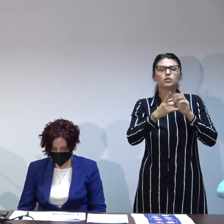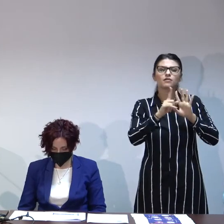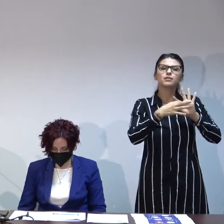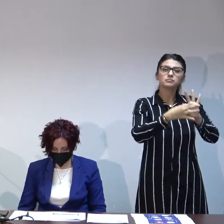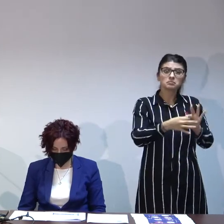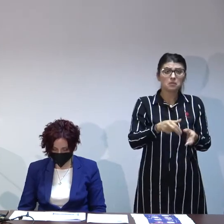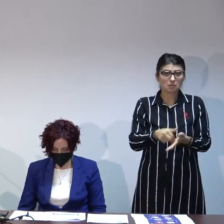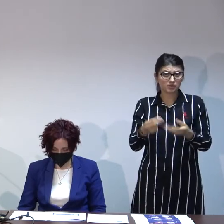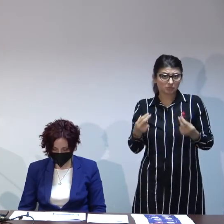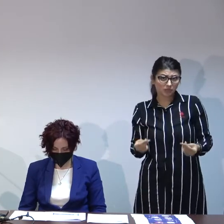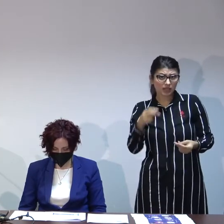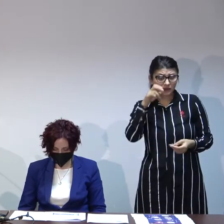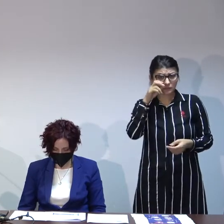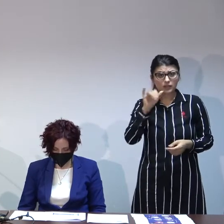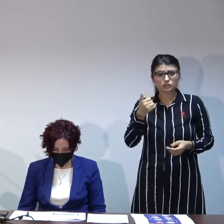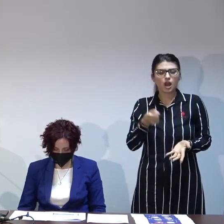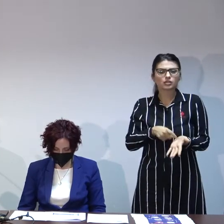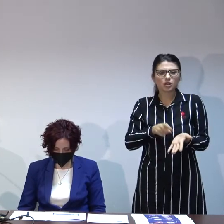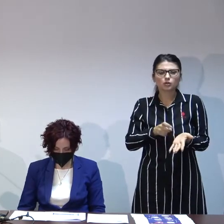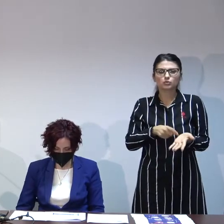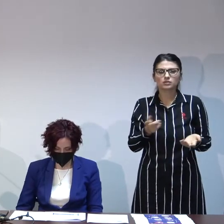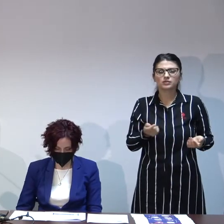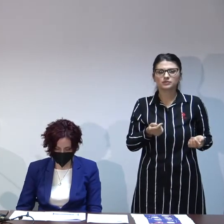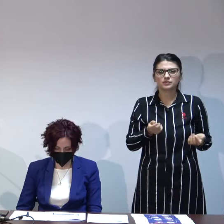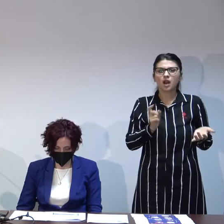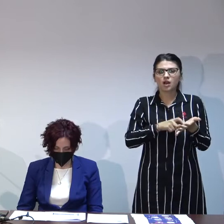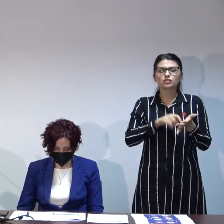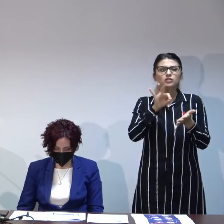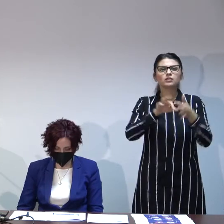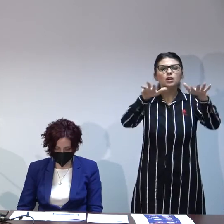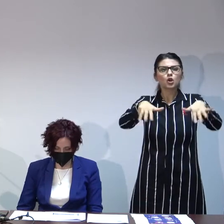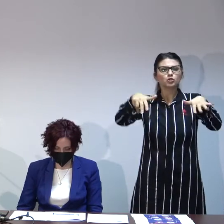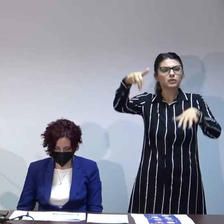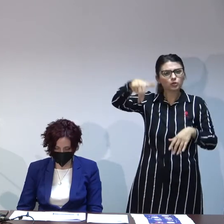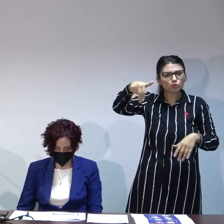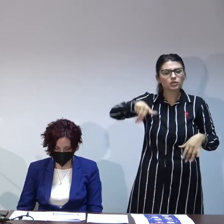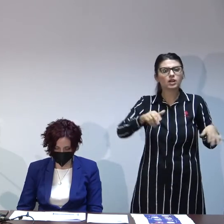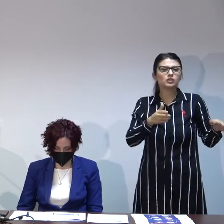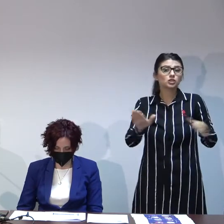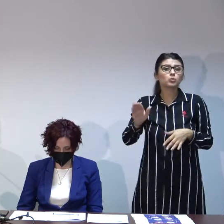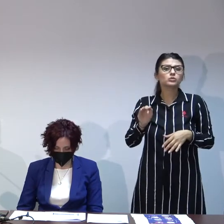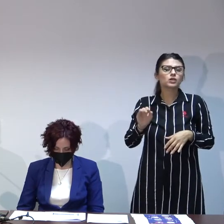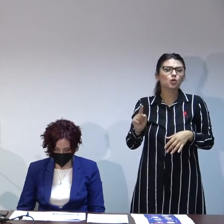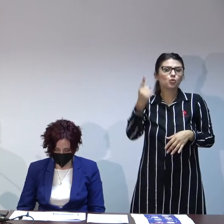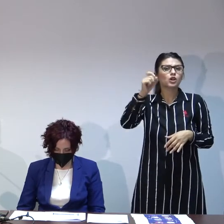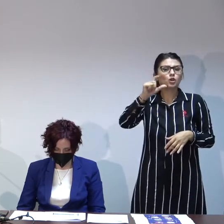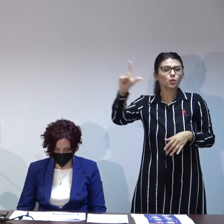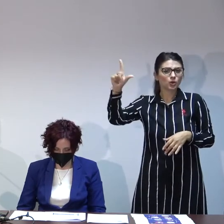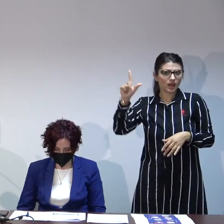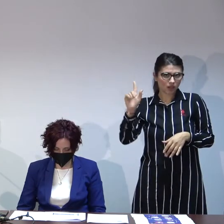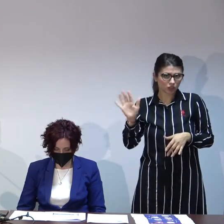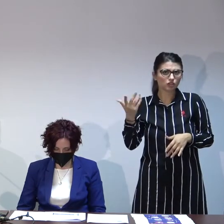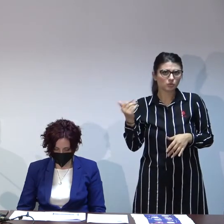așa că am cerut încredințarea pe 19 iunie la începutul lunii iulie am primit